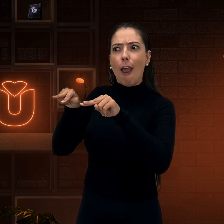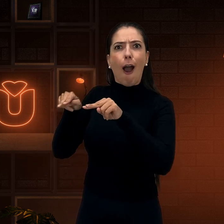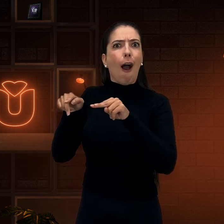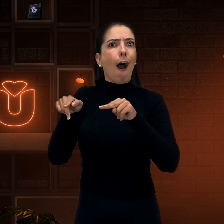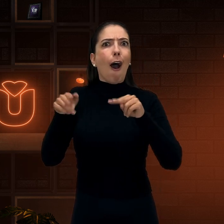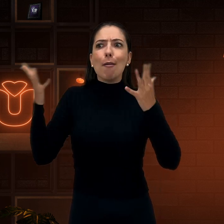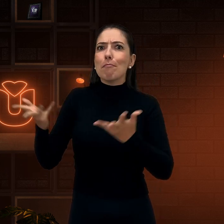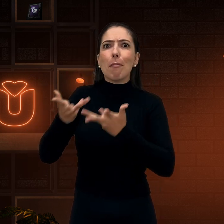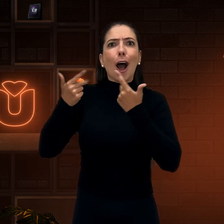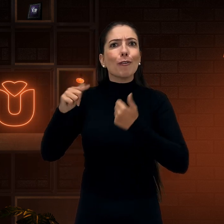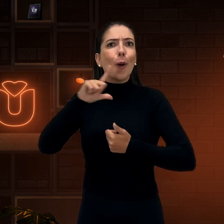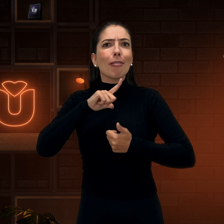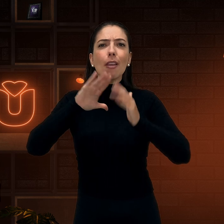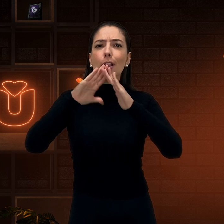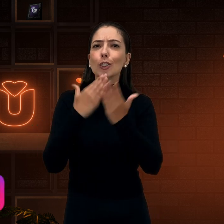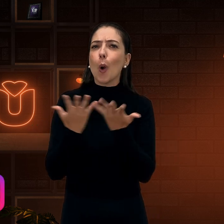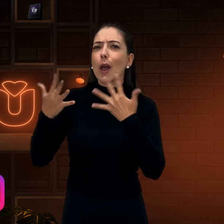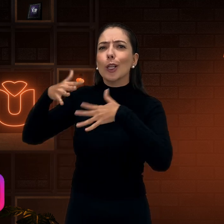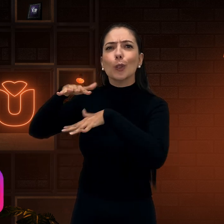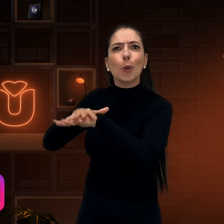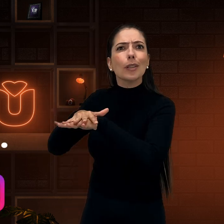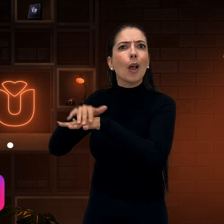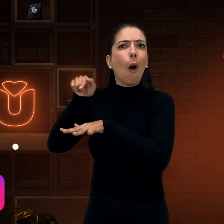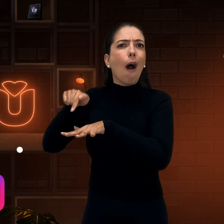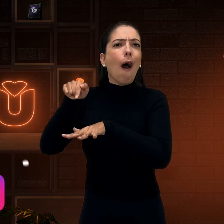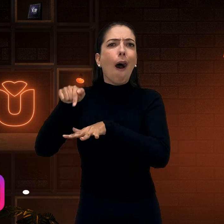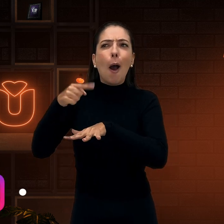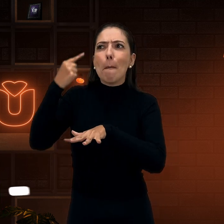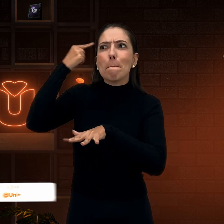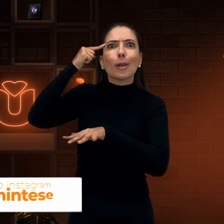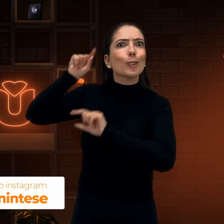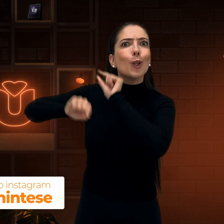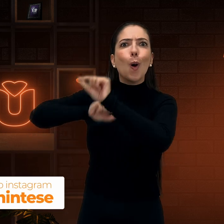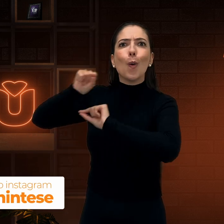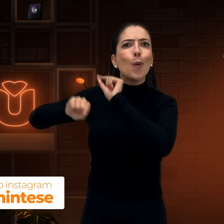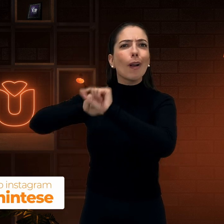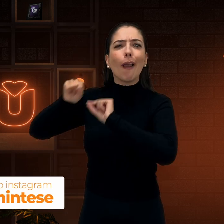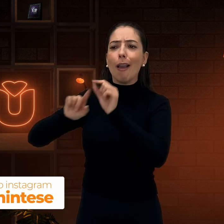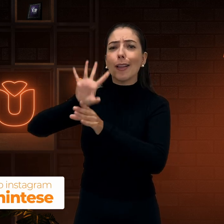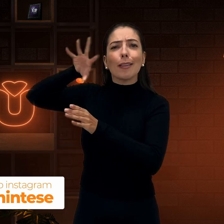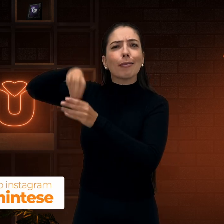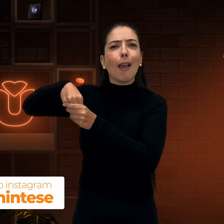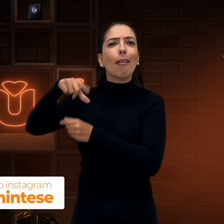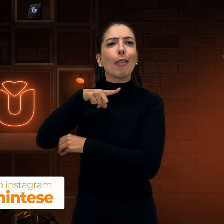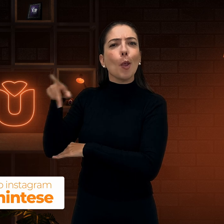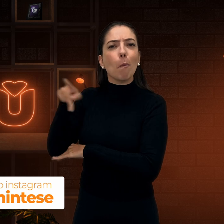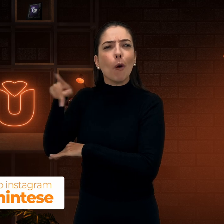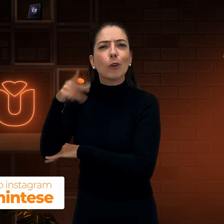Muitos veem a escola, inclusive, acham que ela é maravilhosa por causa da inclusão. Pensam que lá dentro dessa escola